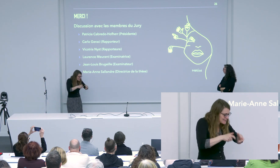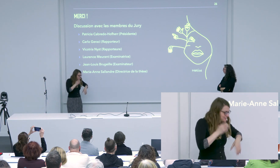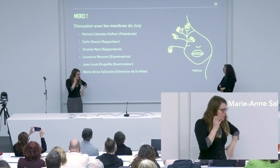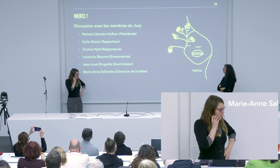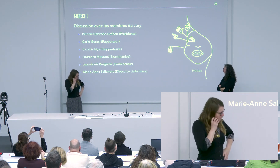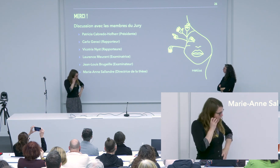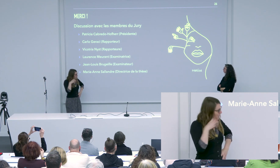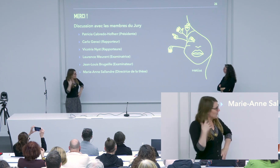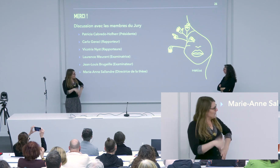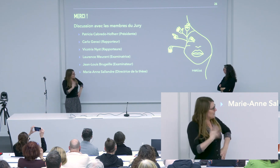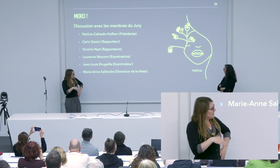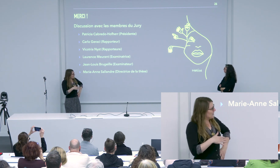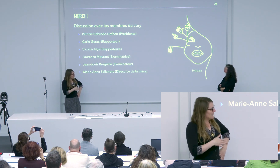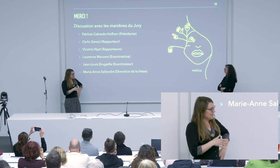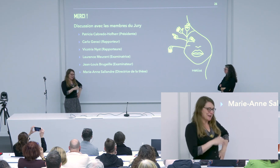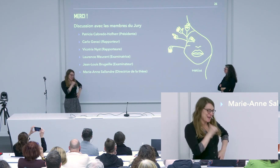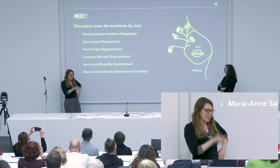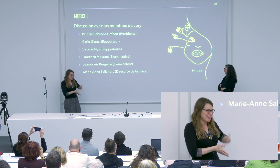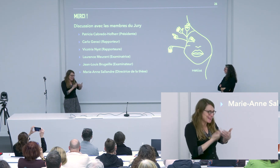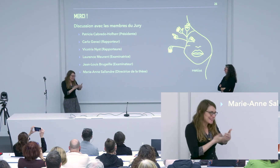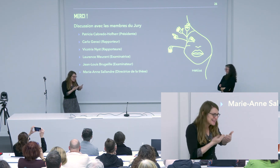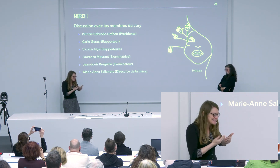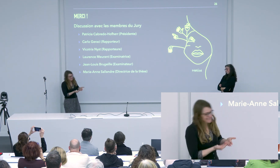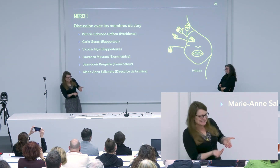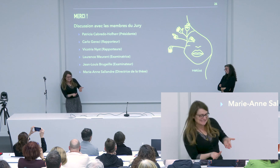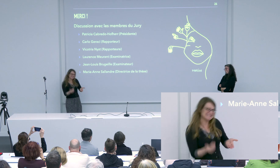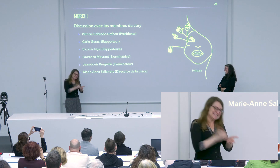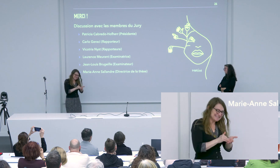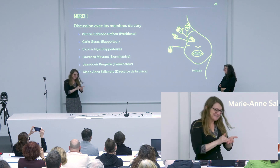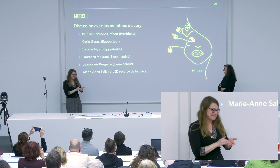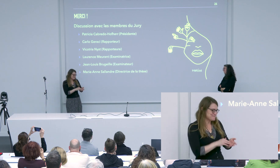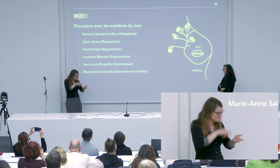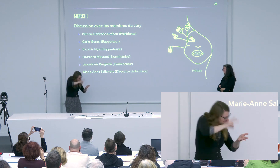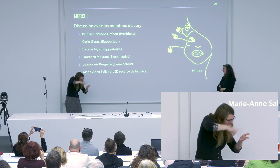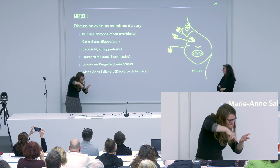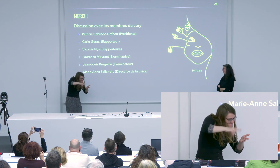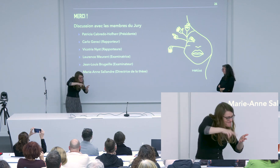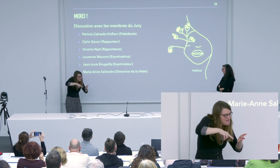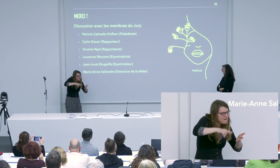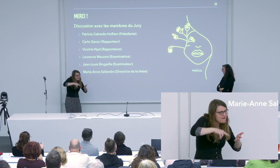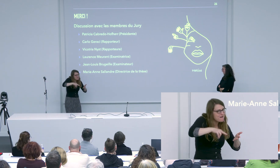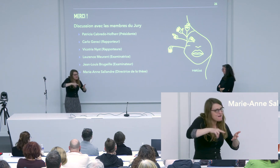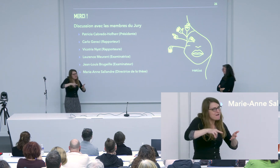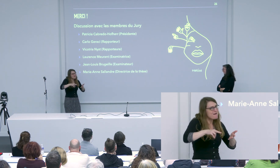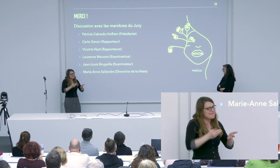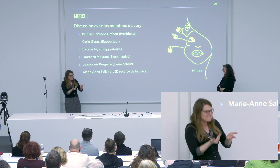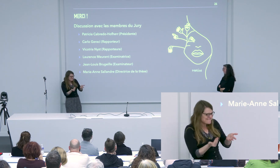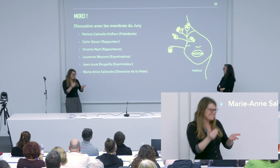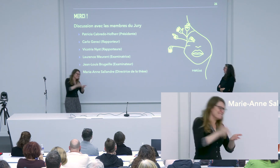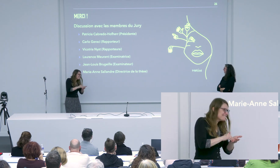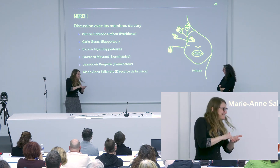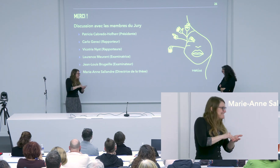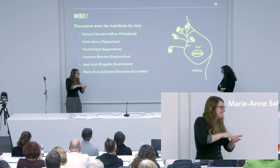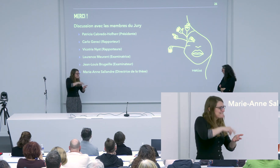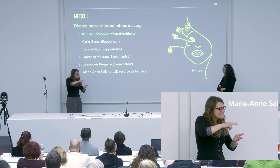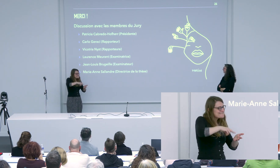C'est vrai que la première fois que j'ai lu ton manuscrit, j'étais perplexe. n pas facile. J'ai dû m'y reprendre à plusieurs fois parce que